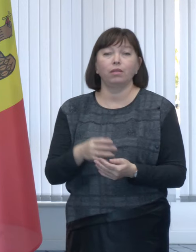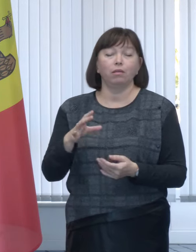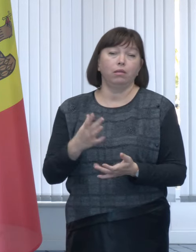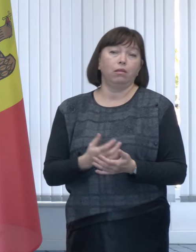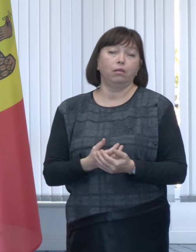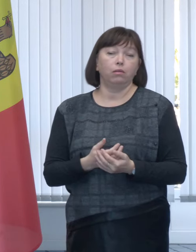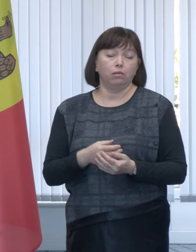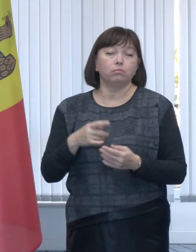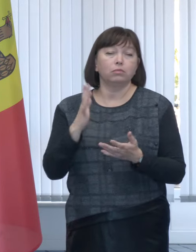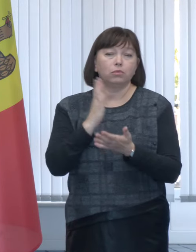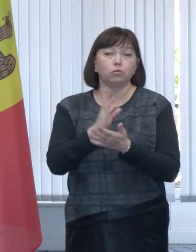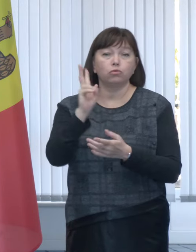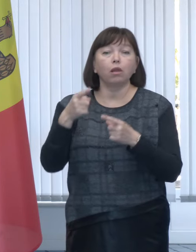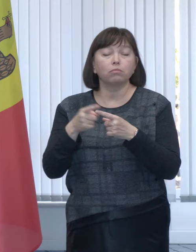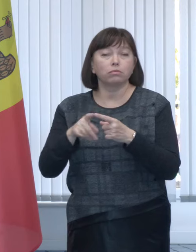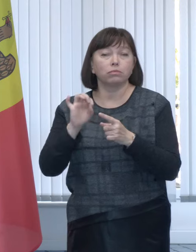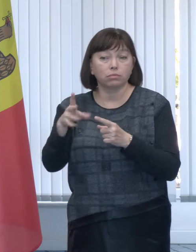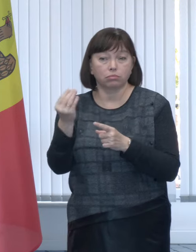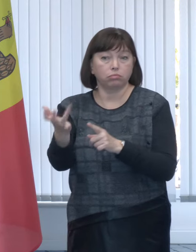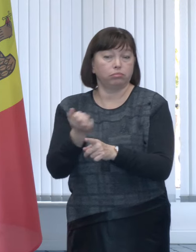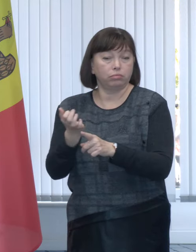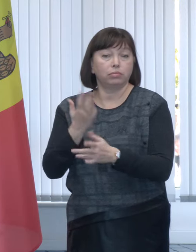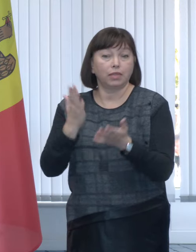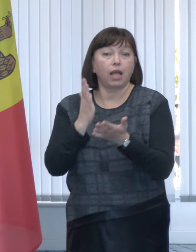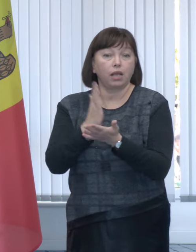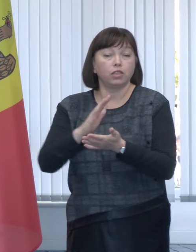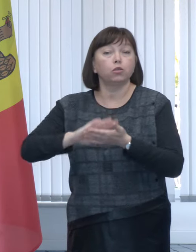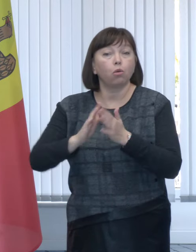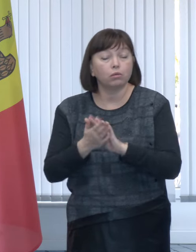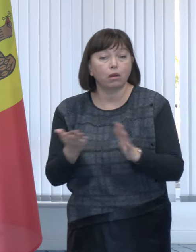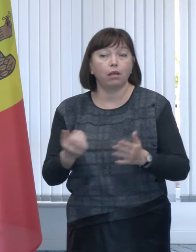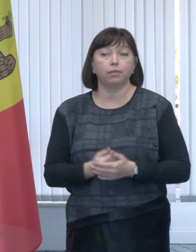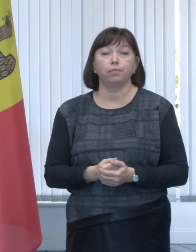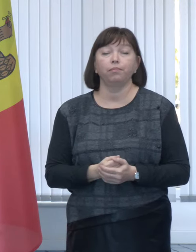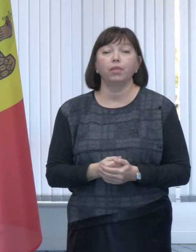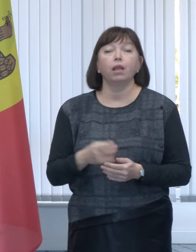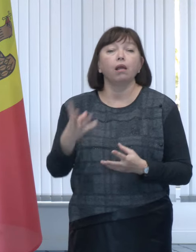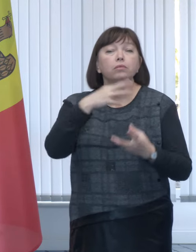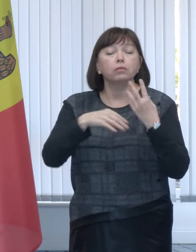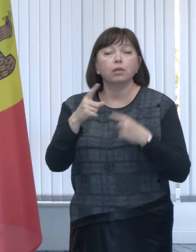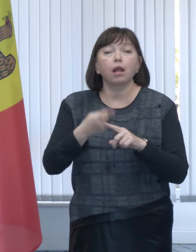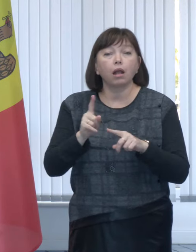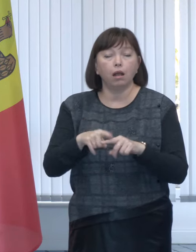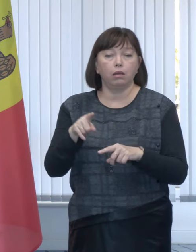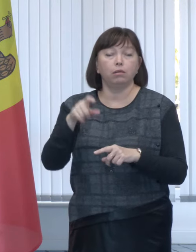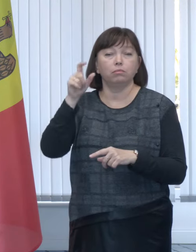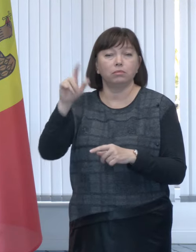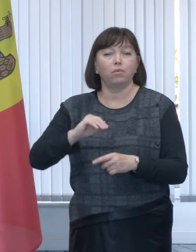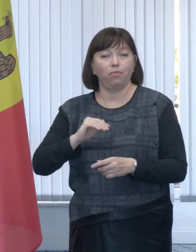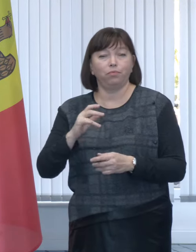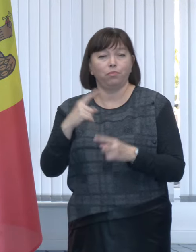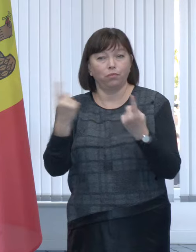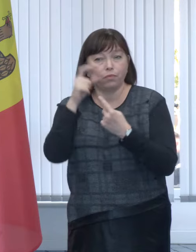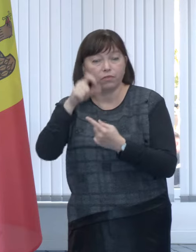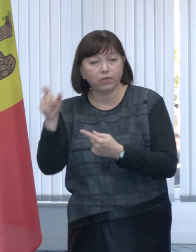locațiune, a unor apartamente, în cazul în care există aceste situații, veniturile realizate de persoanele fizice,